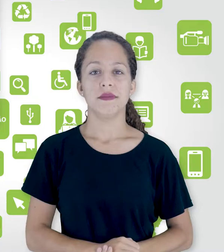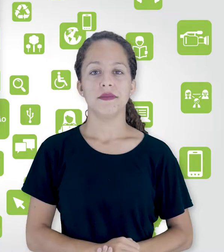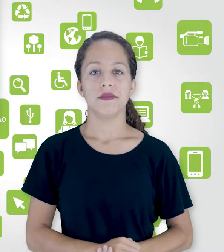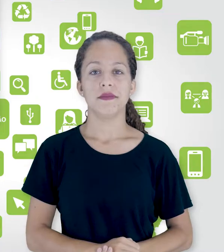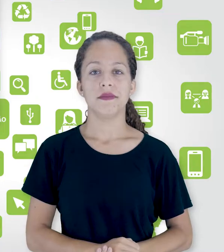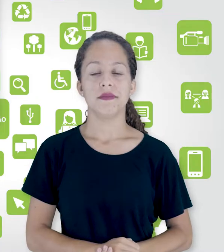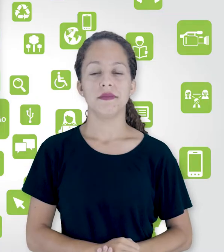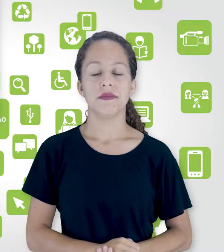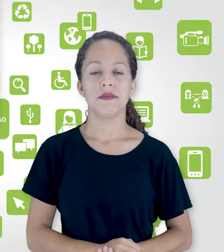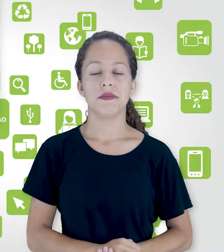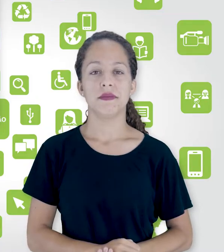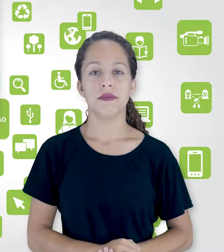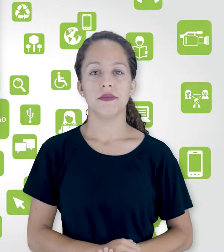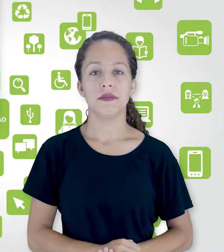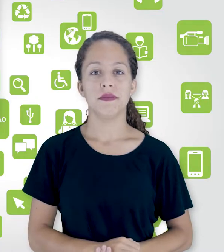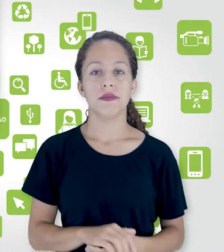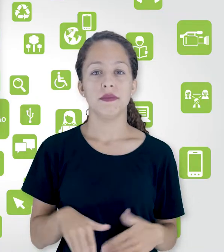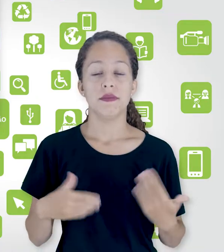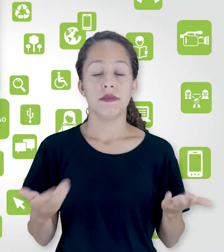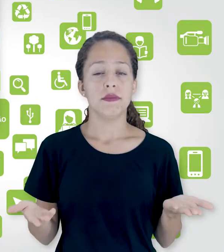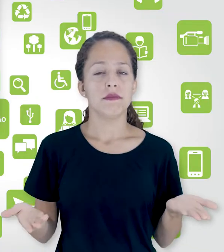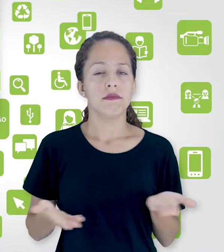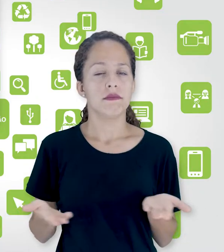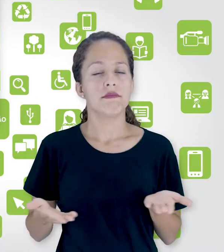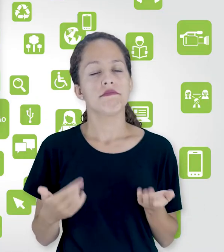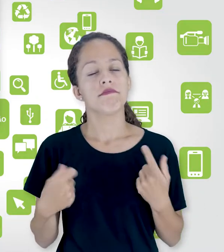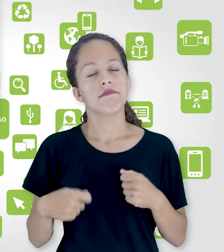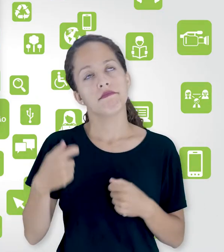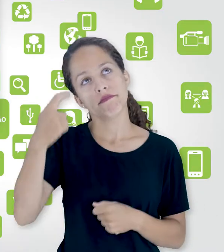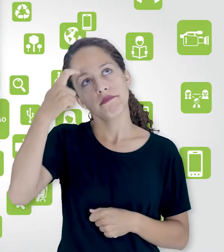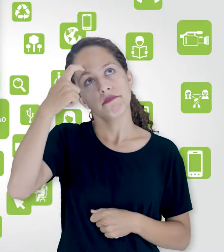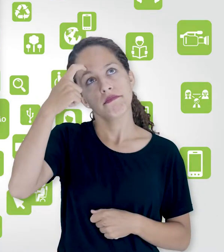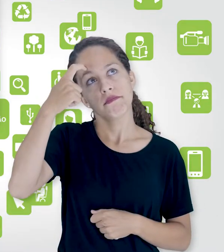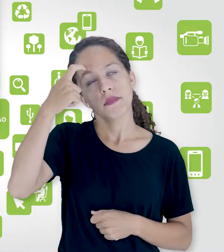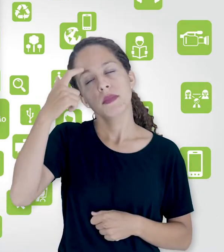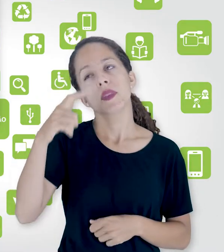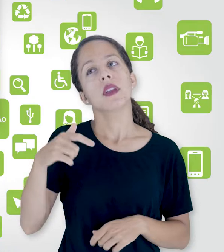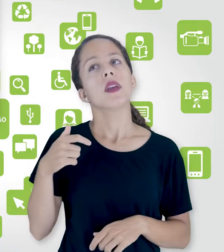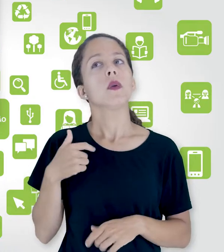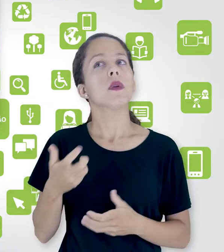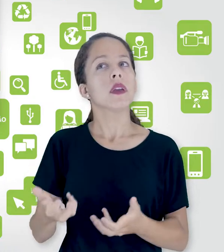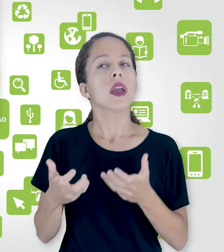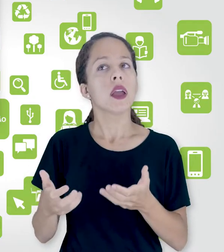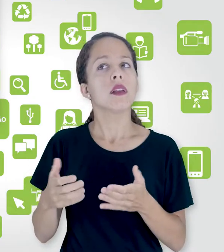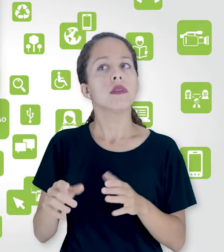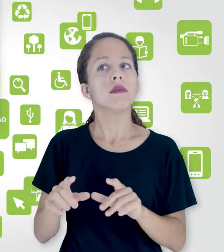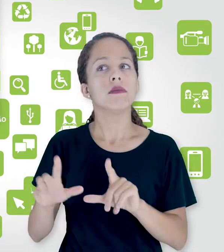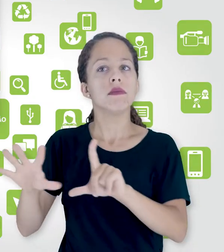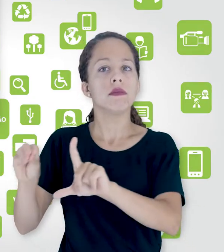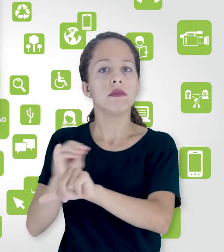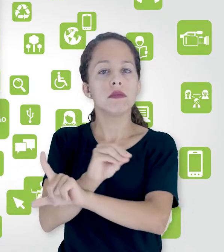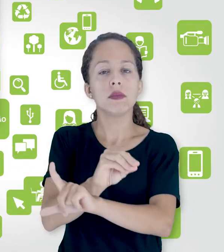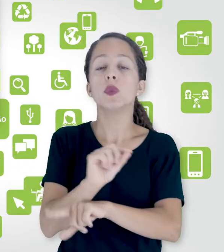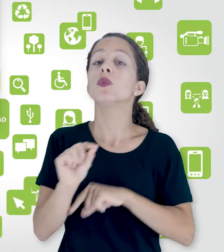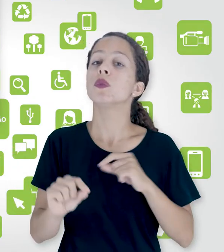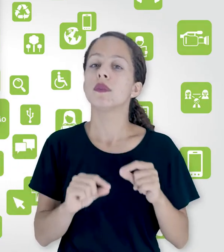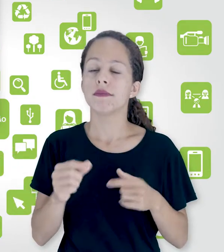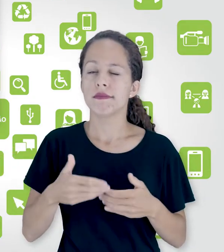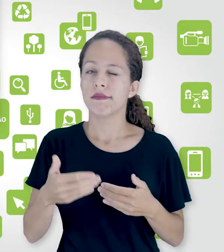Bom, agora é o momento de eu definir o que que eu vou querer importar. Esse é o primeiro momento. Vai ter um momento mais à frente que a gente vai